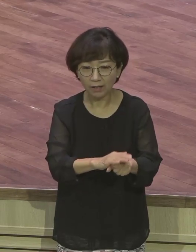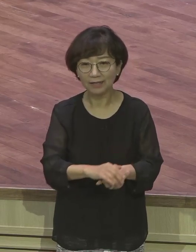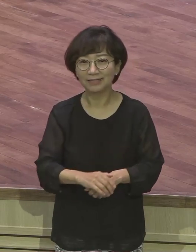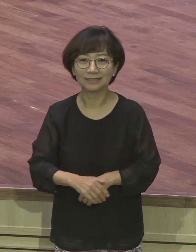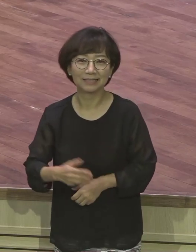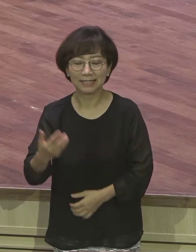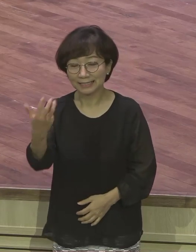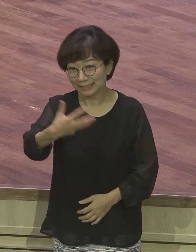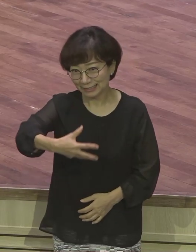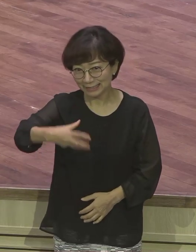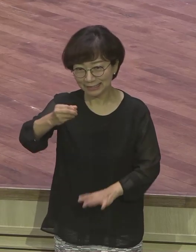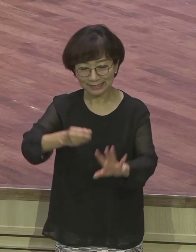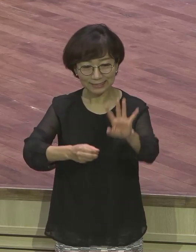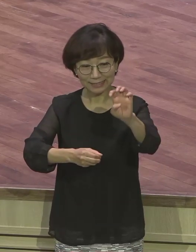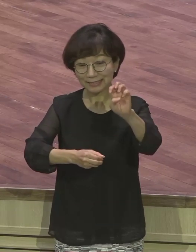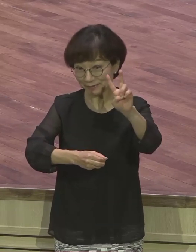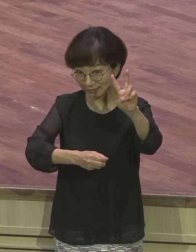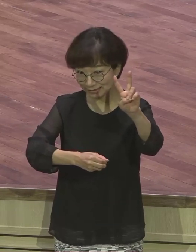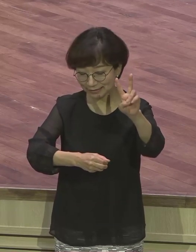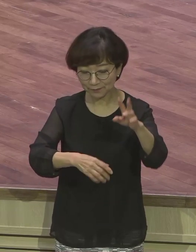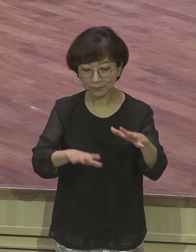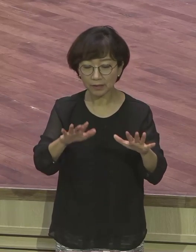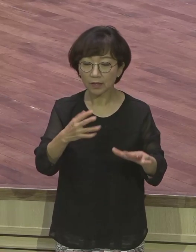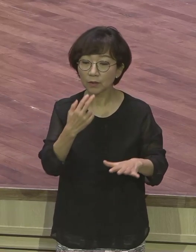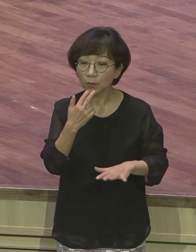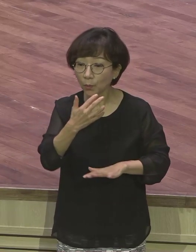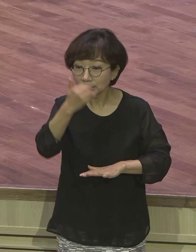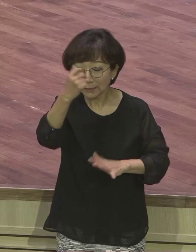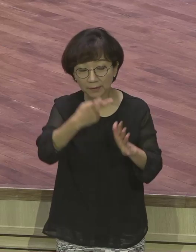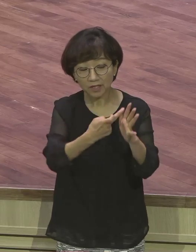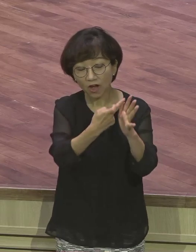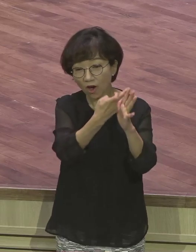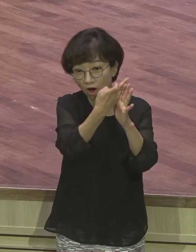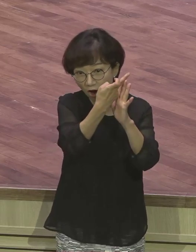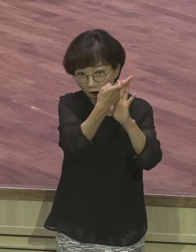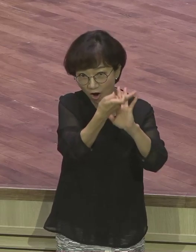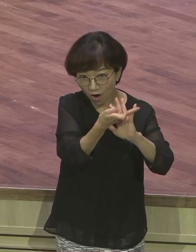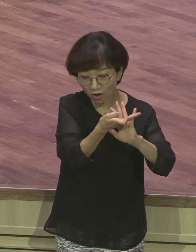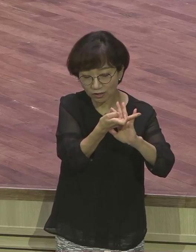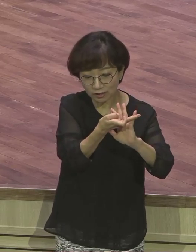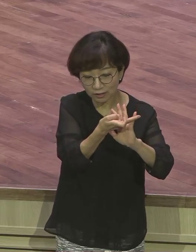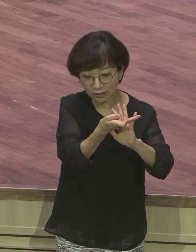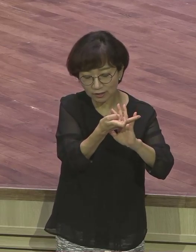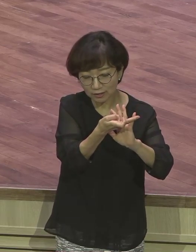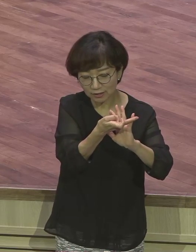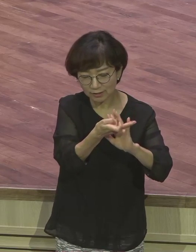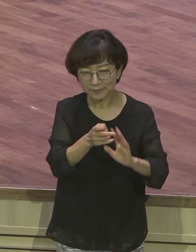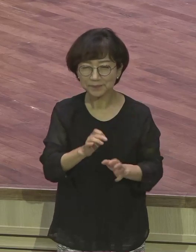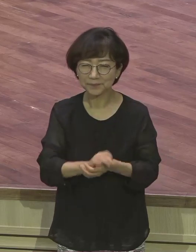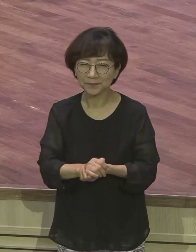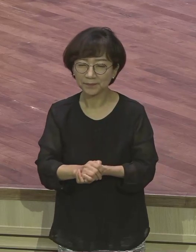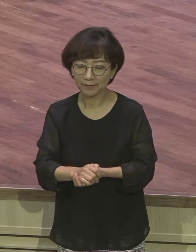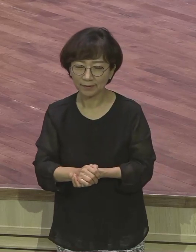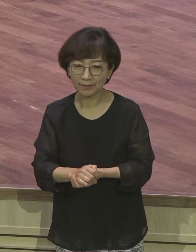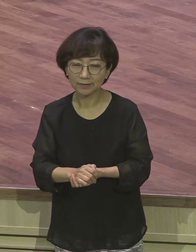보면요. 요셉의 형들이 이때 상황에 대해서 회고하면서 하는 장면이 나오는데 요셉이 형들에게